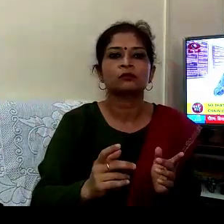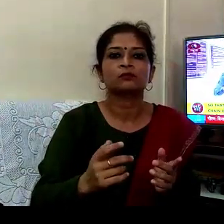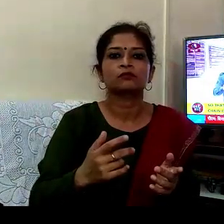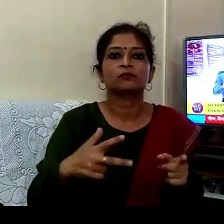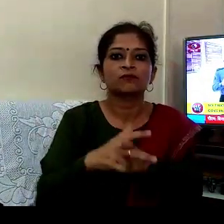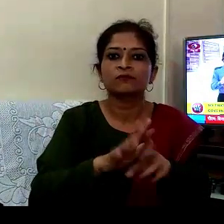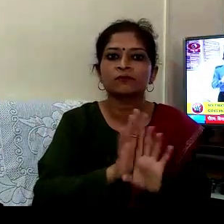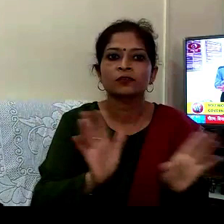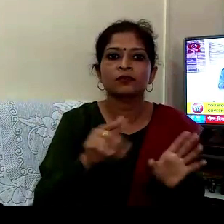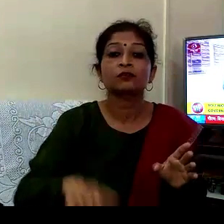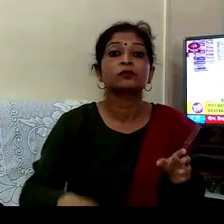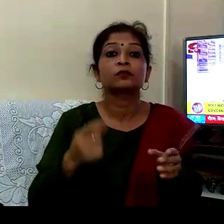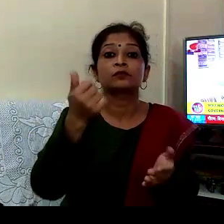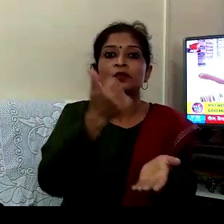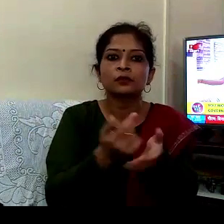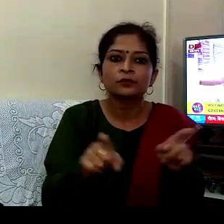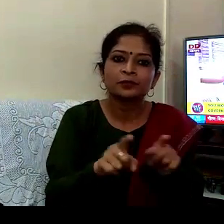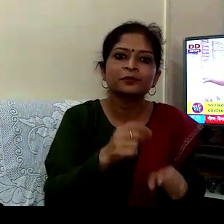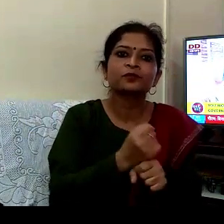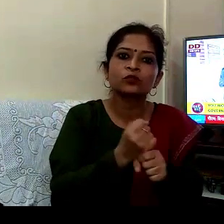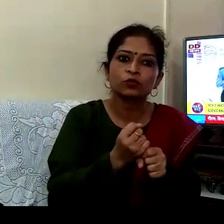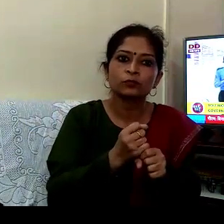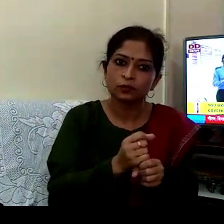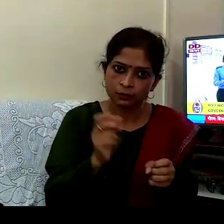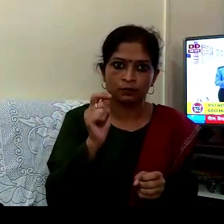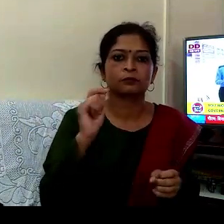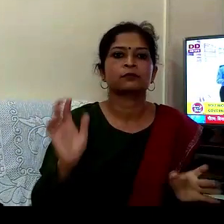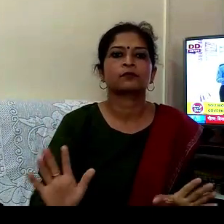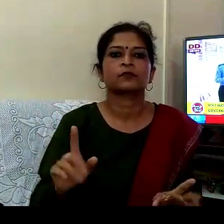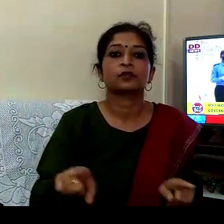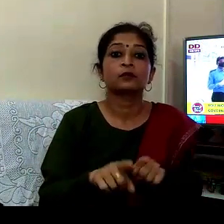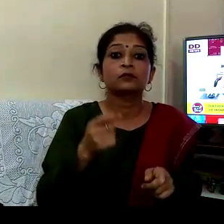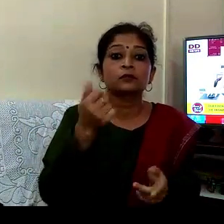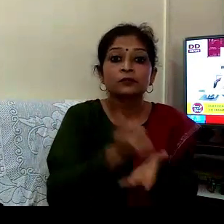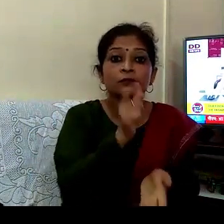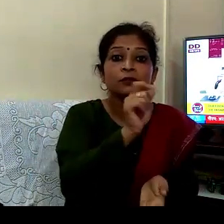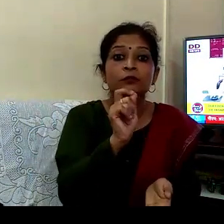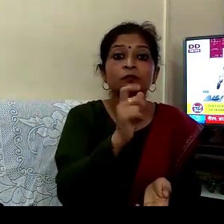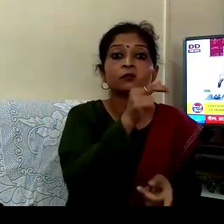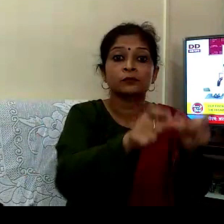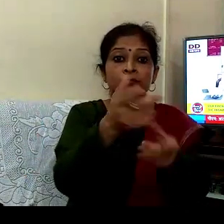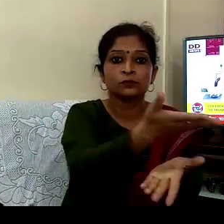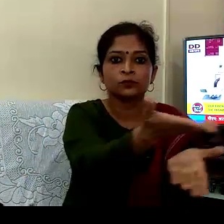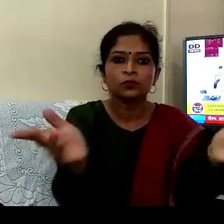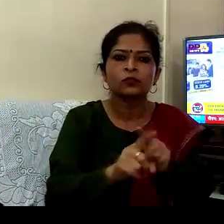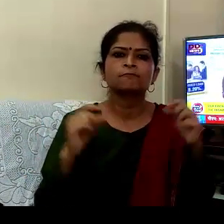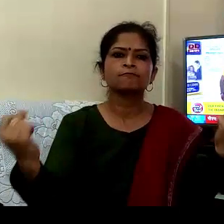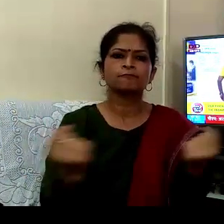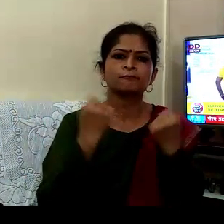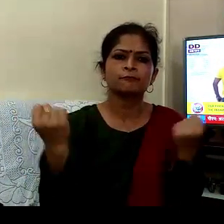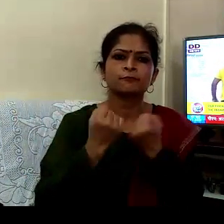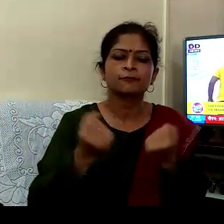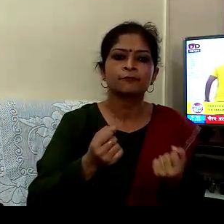بینکنگ سیواؤں کو سرکار نے چالو رکھا ہے اور بینکنگ شکتر کے ہمارے لوگ پورے لگن سے پورے من سے